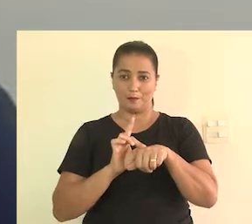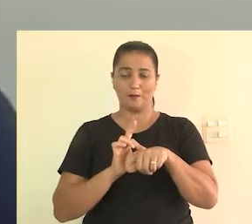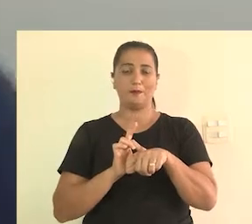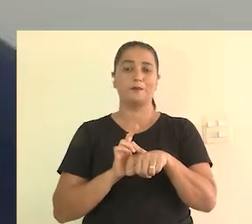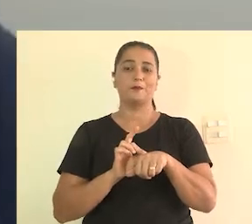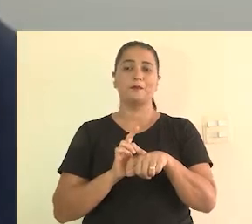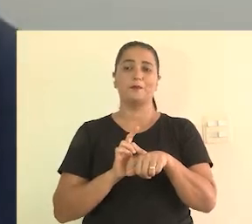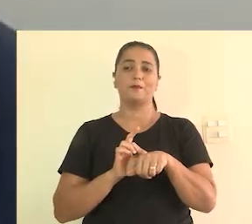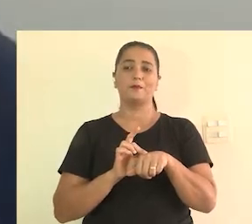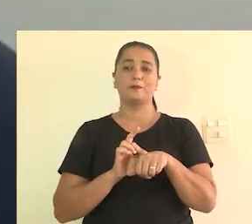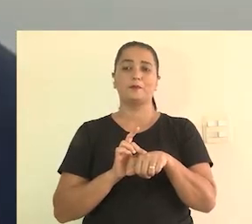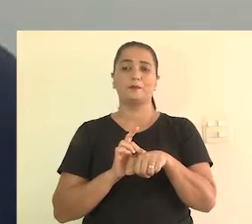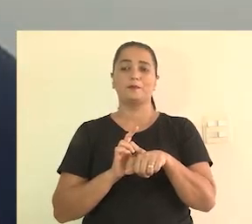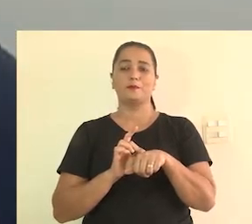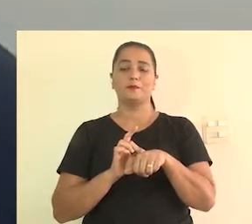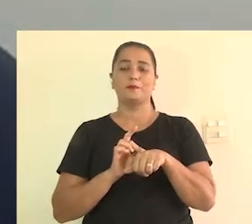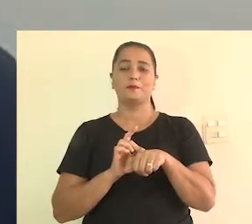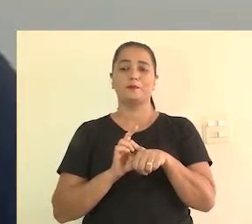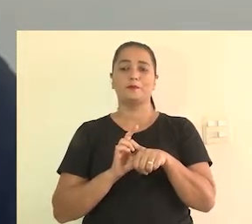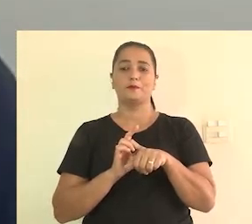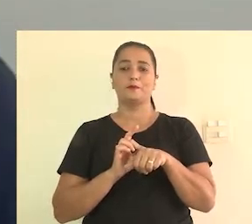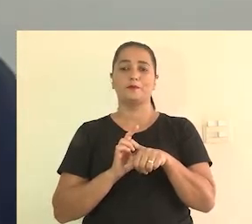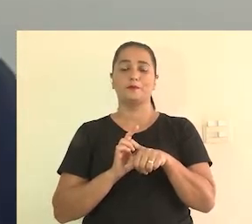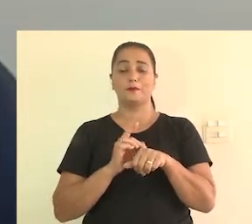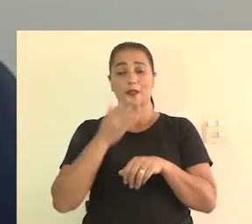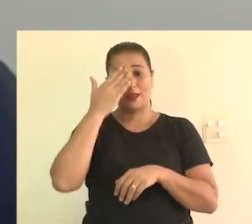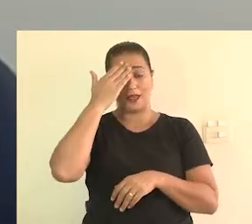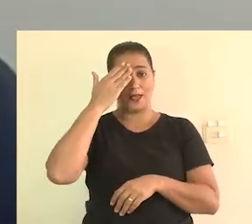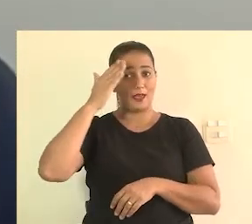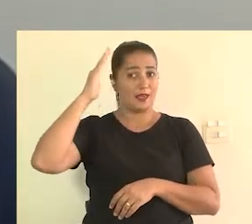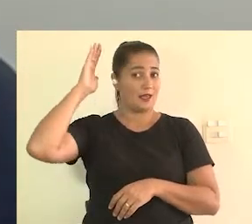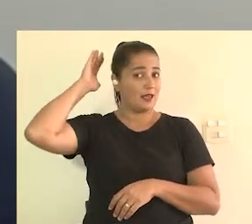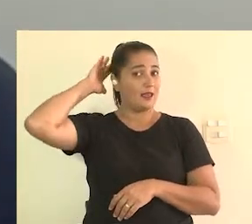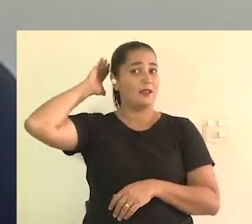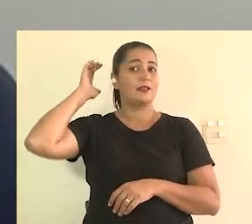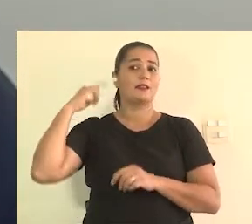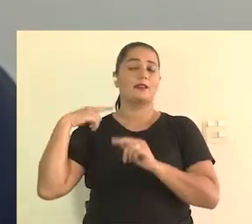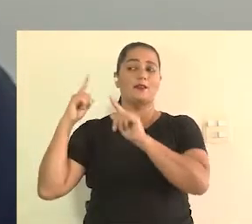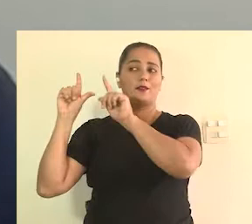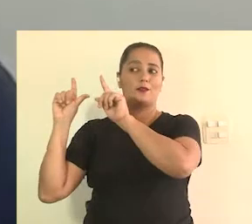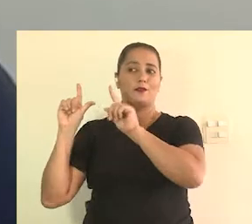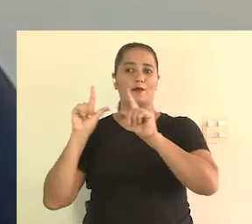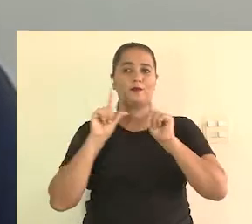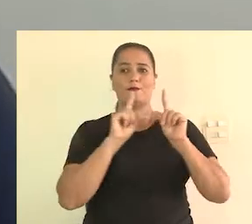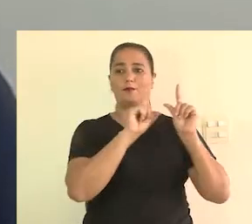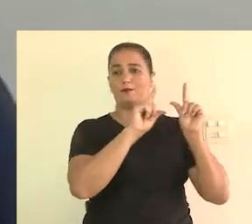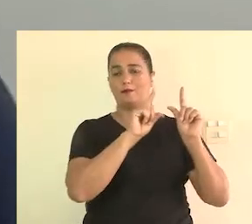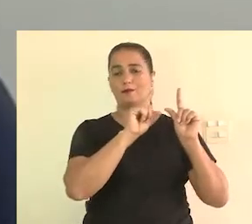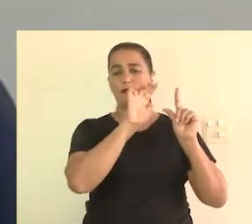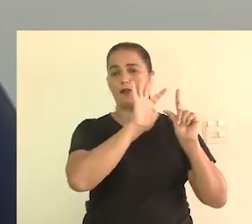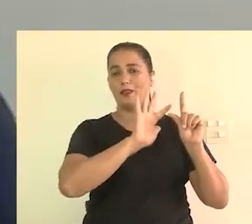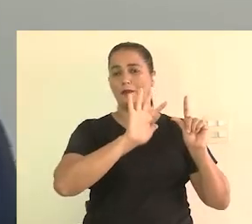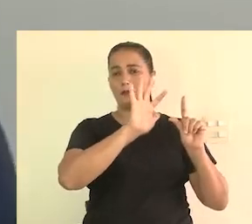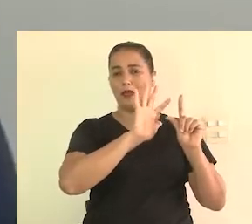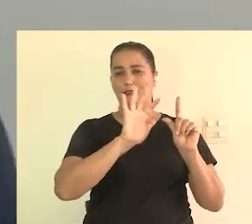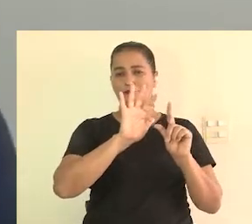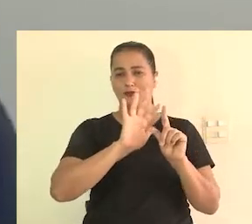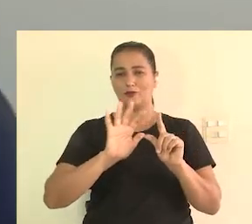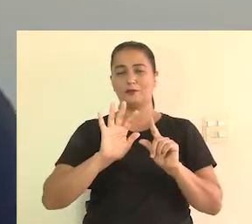e no fundo da minha imagem, atrás de mim, tem os quadros e várias imagens.